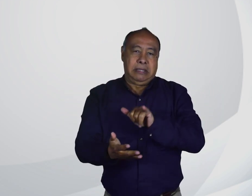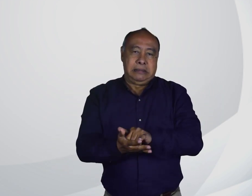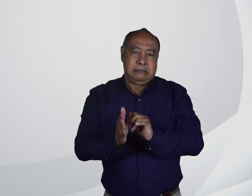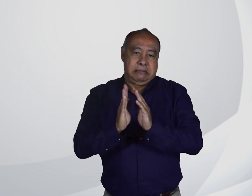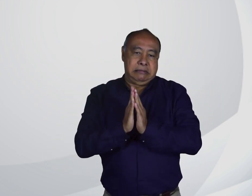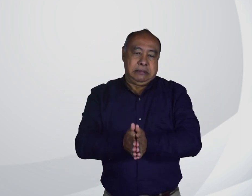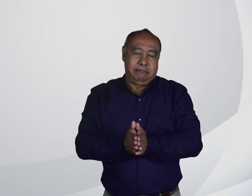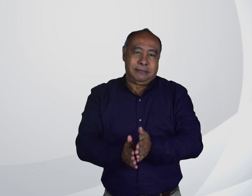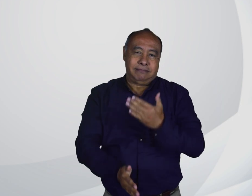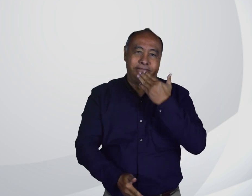Gracias, hasta luego.